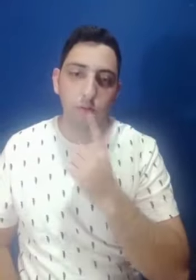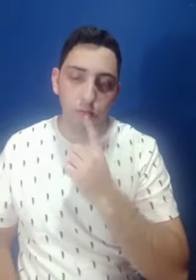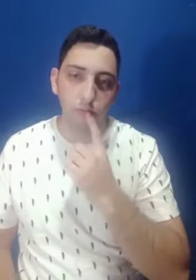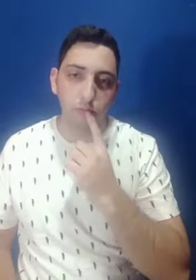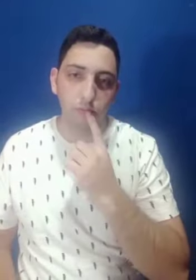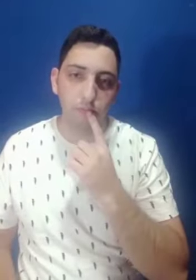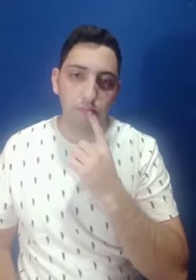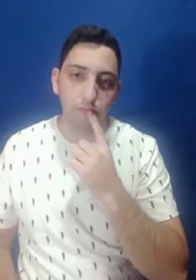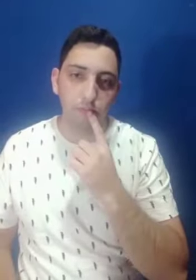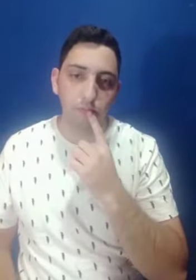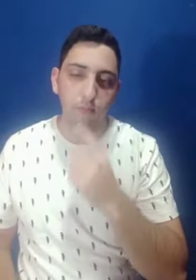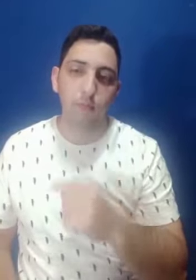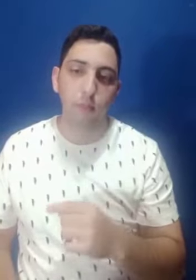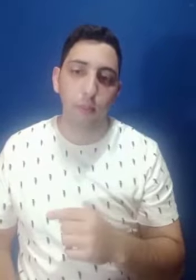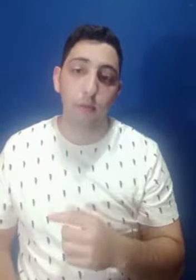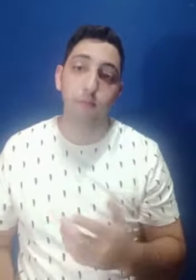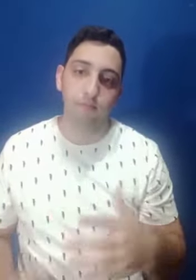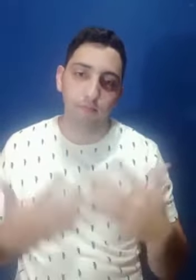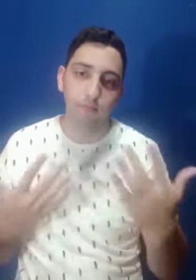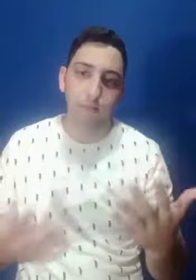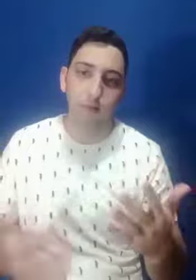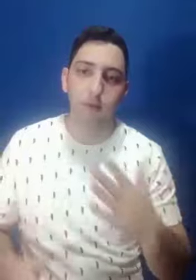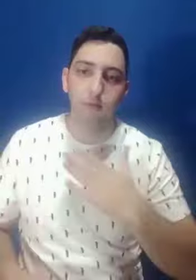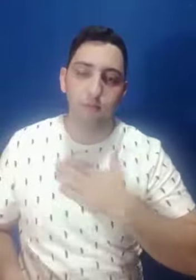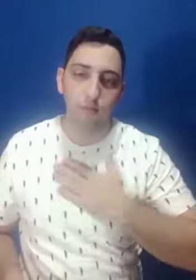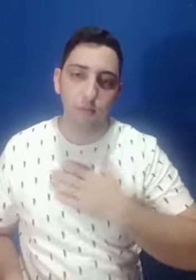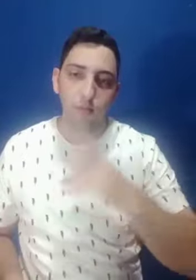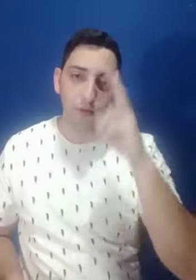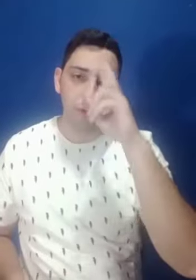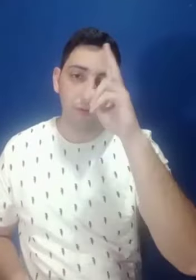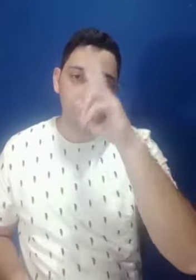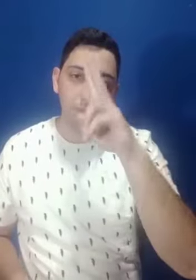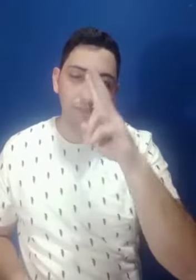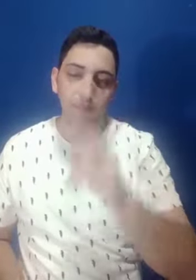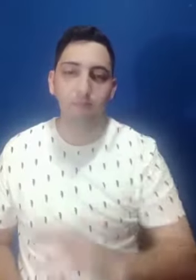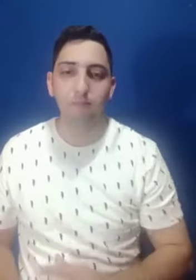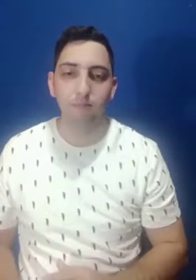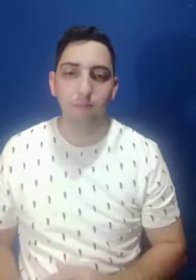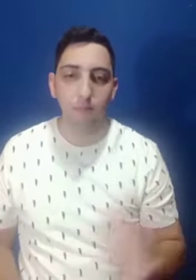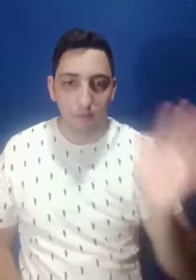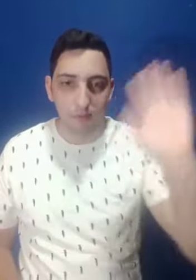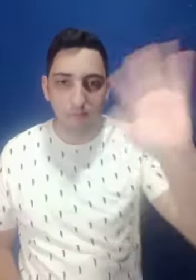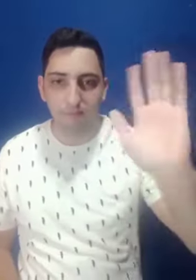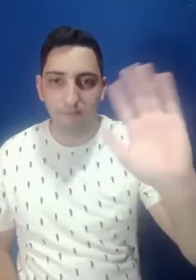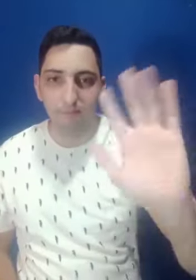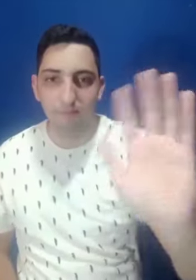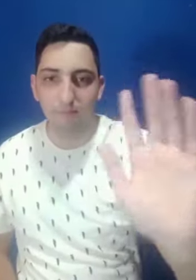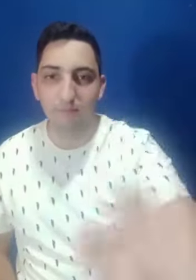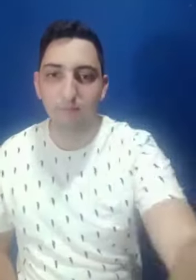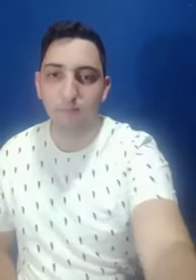maravilhoso. E também na comunicação com os surdos. Bom, essa foi a minha história. Tchau!